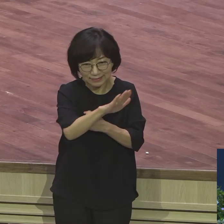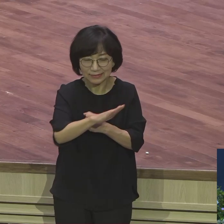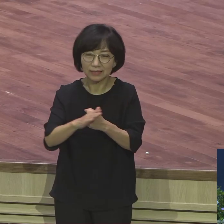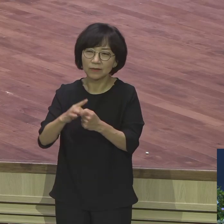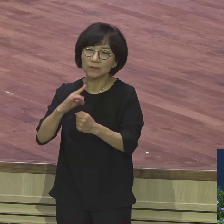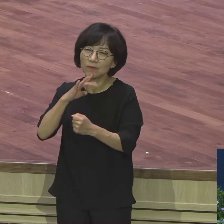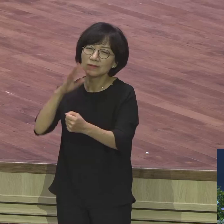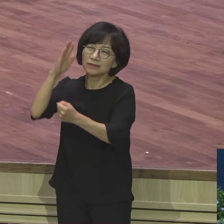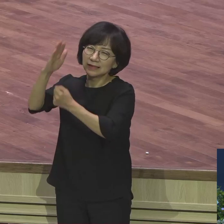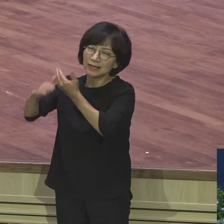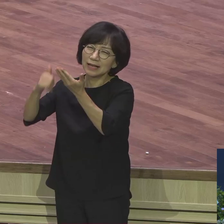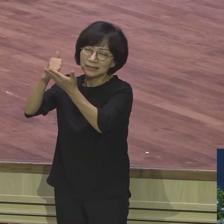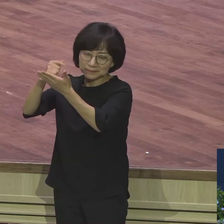여호와의 뜻이라고요